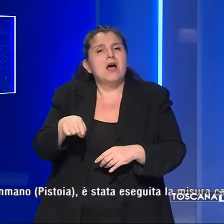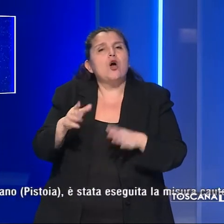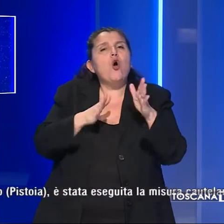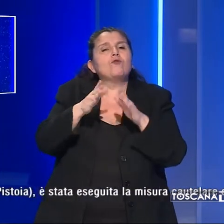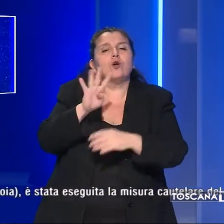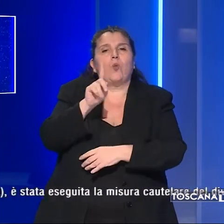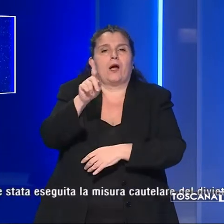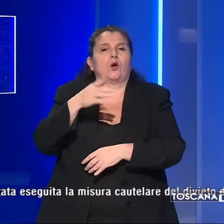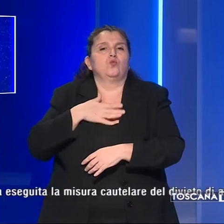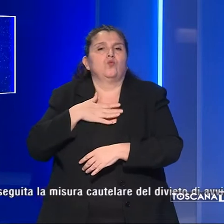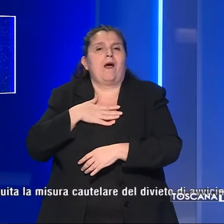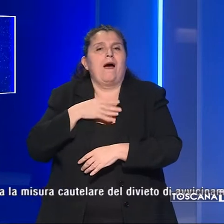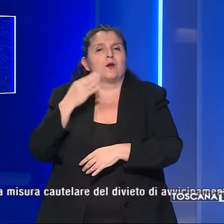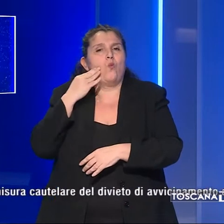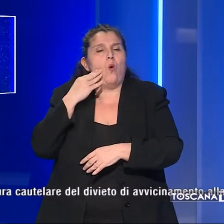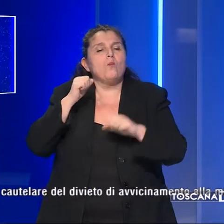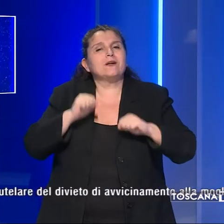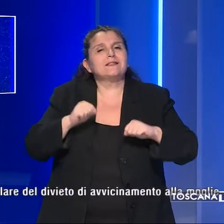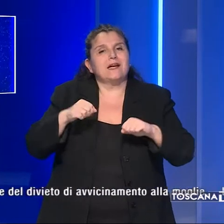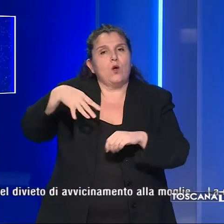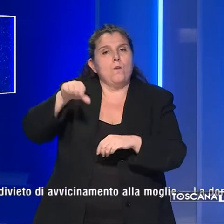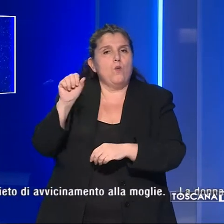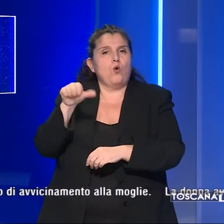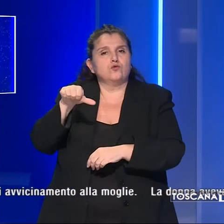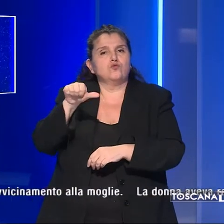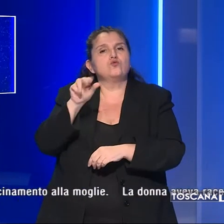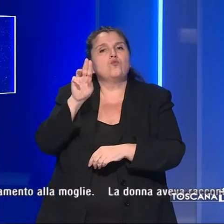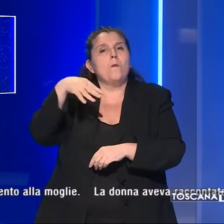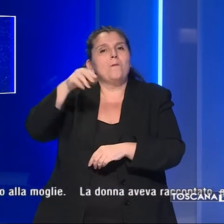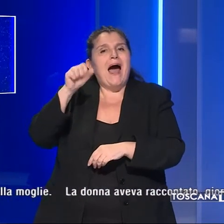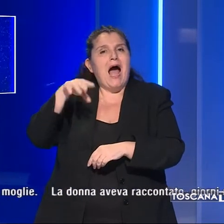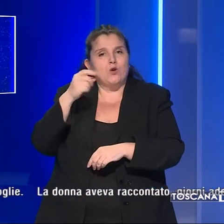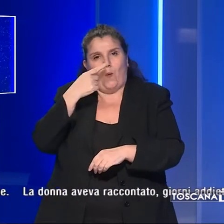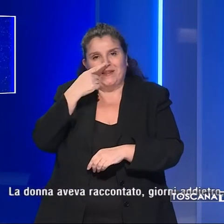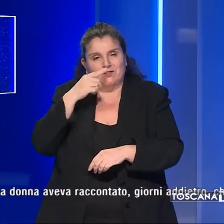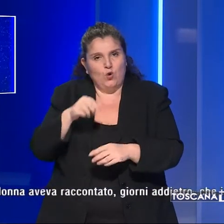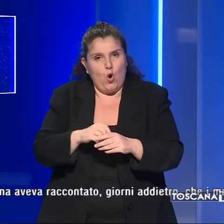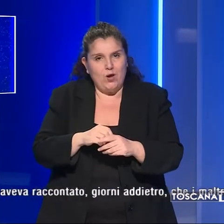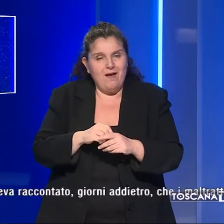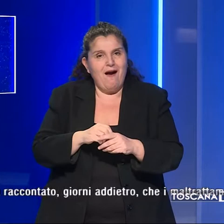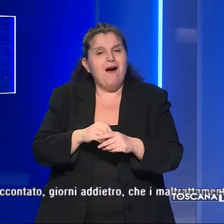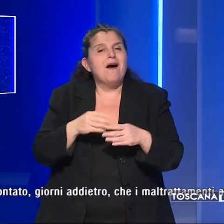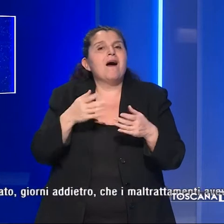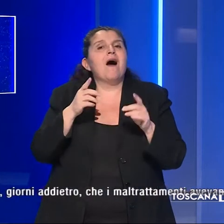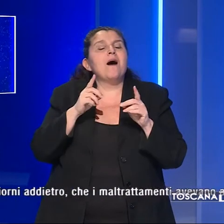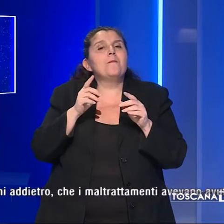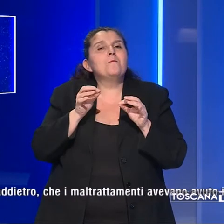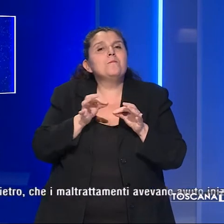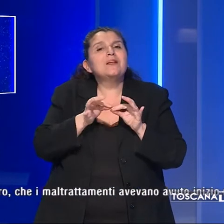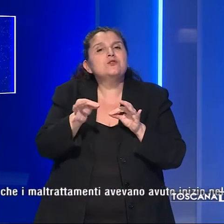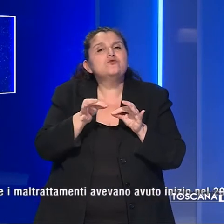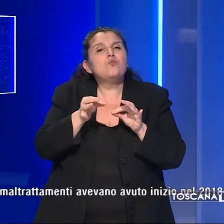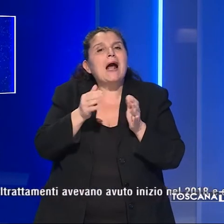di un 41enne residente a Monsummano, in provincia di Pistoia, è stata eseguita la misura